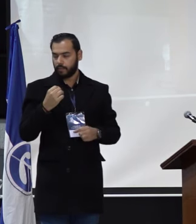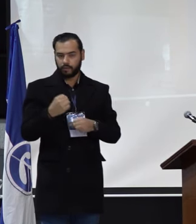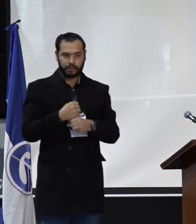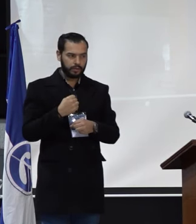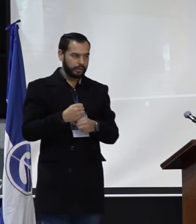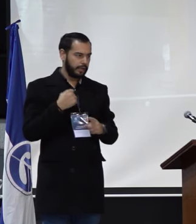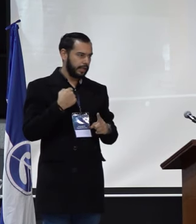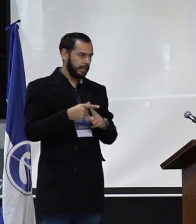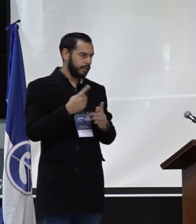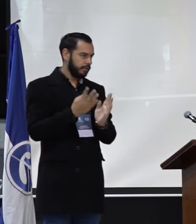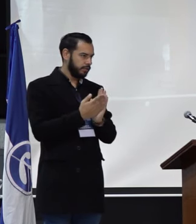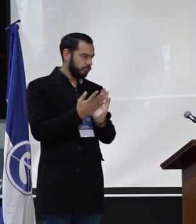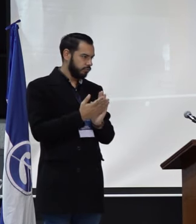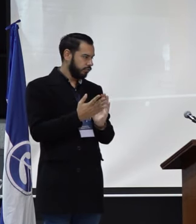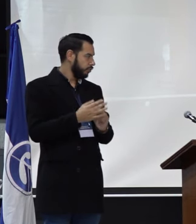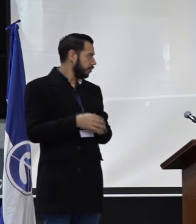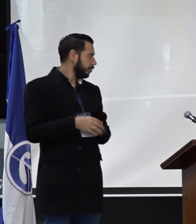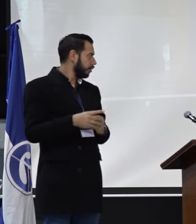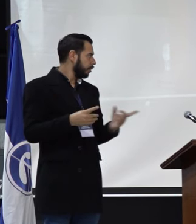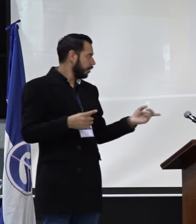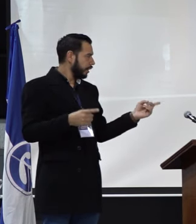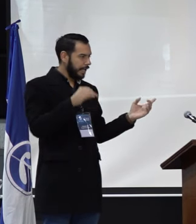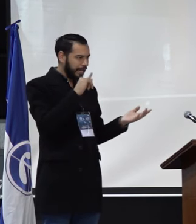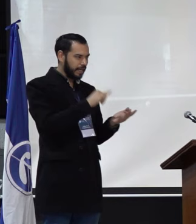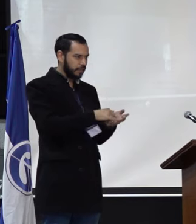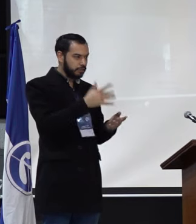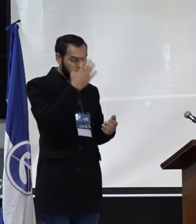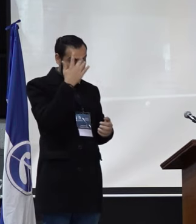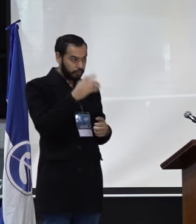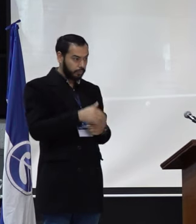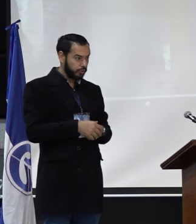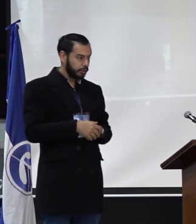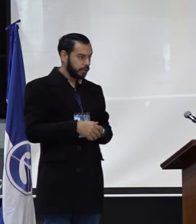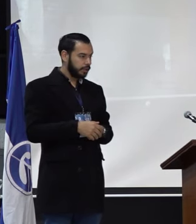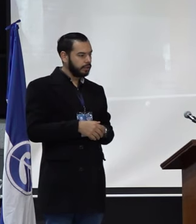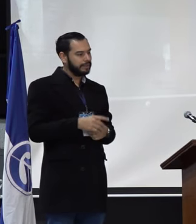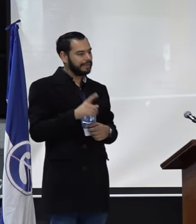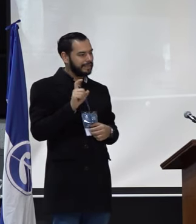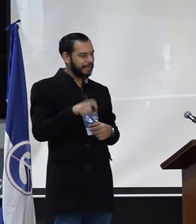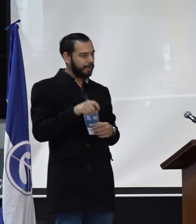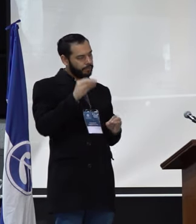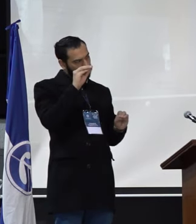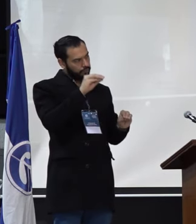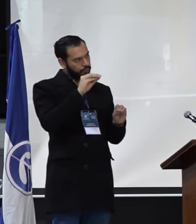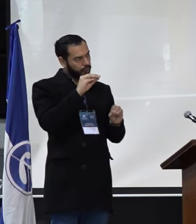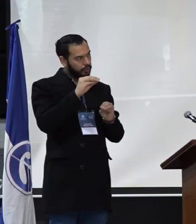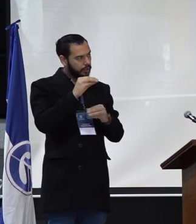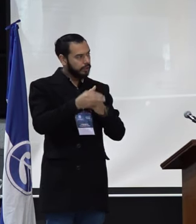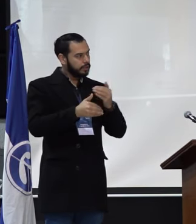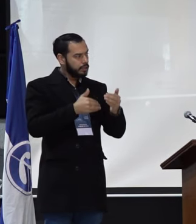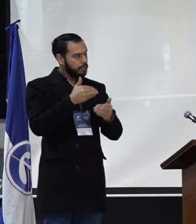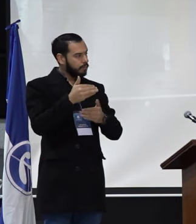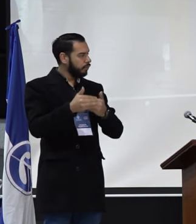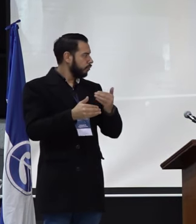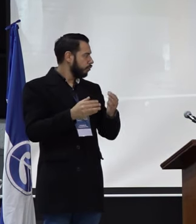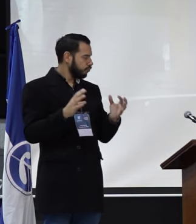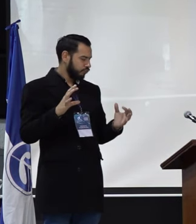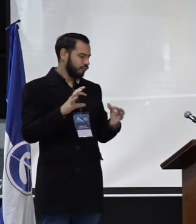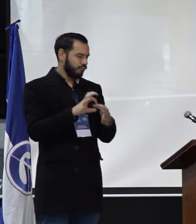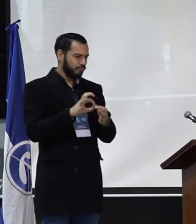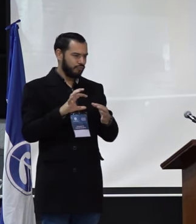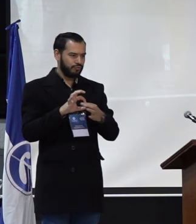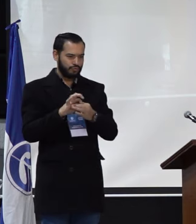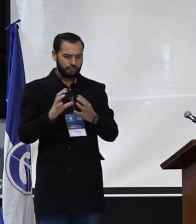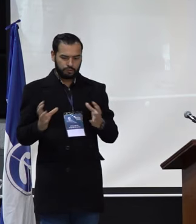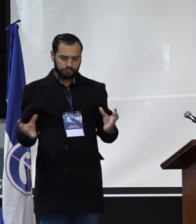las egresadas y los egresados, esto porque tenemos que fortalecer esos procesos de unión y